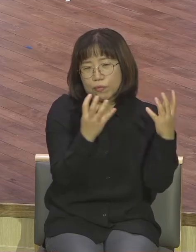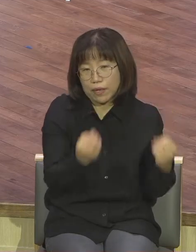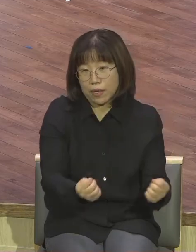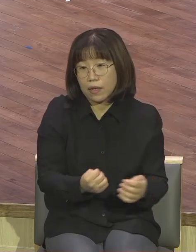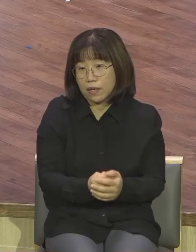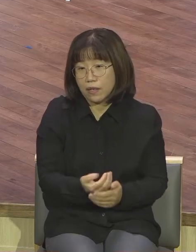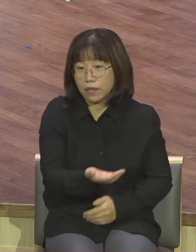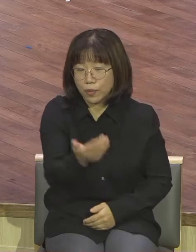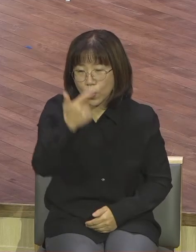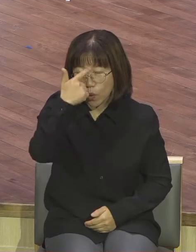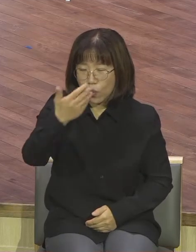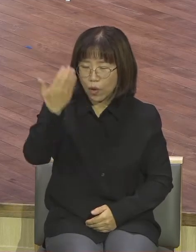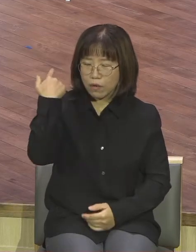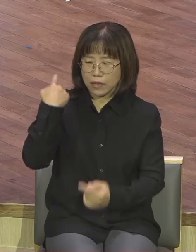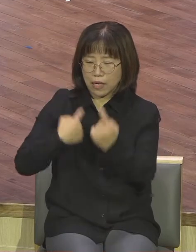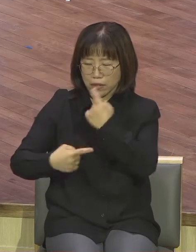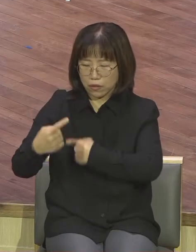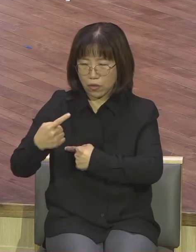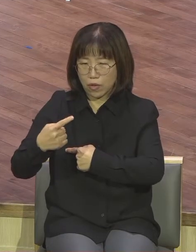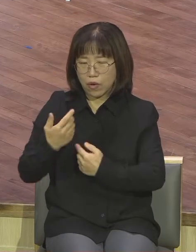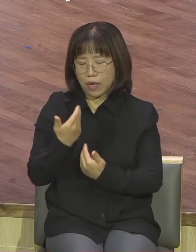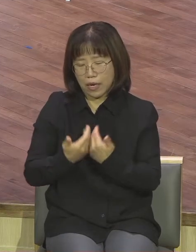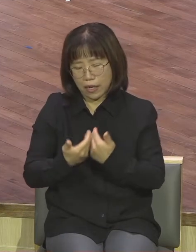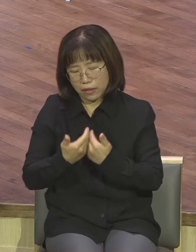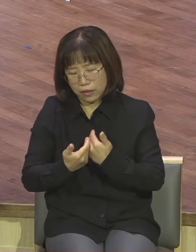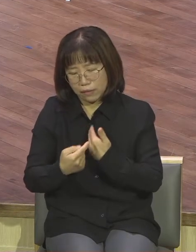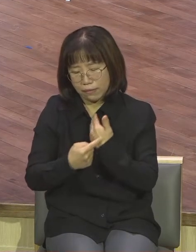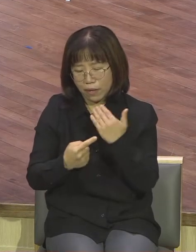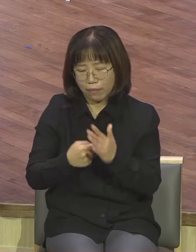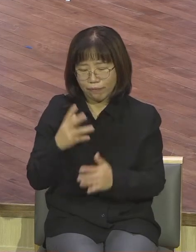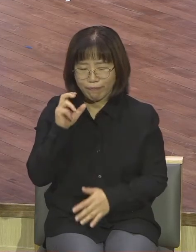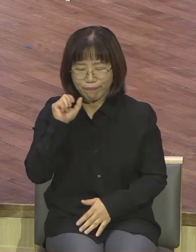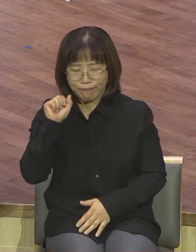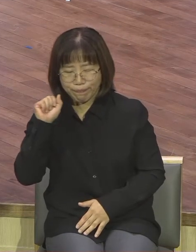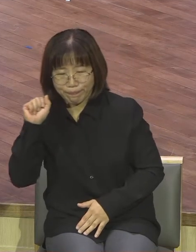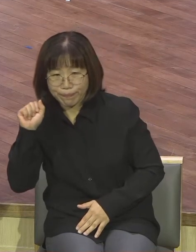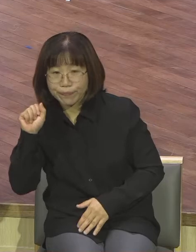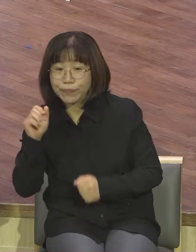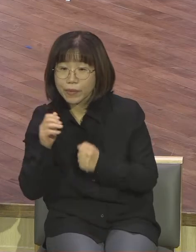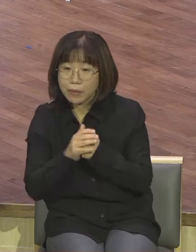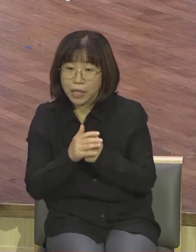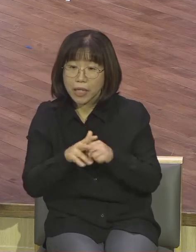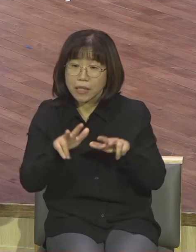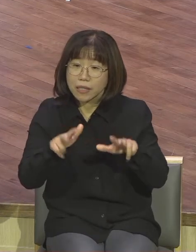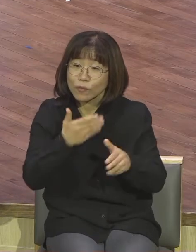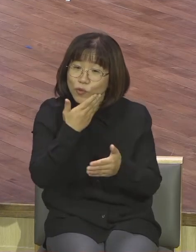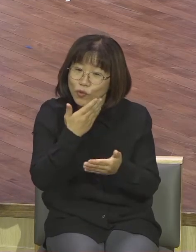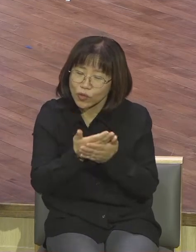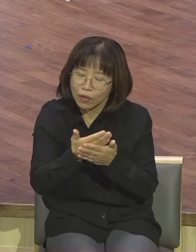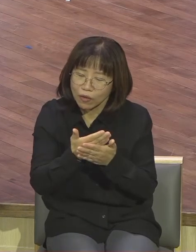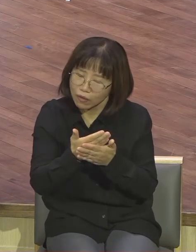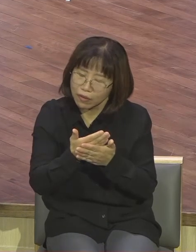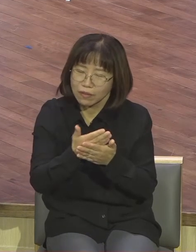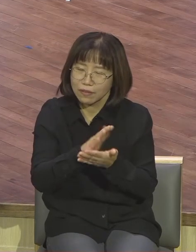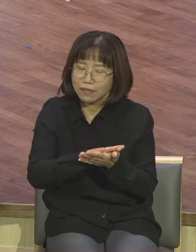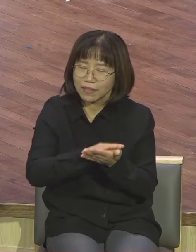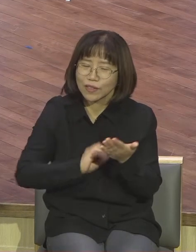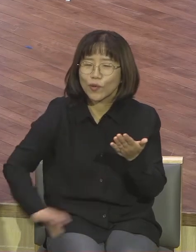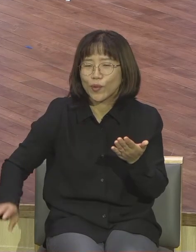상처 현재의 갈등 미래의 염려 같은 게 매어가지고 뭘 못 잡지 않느냐 본론을 놓치게 만들여 본론을 못